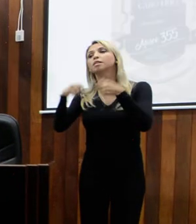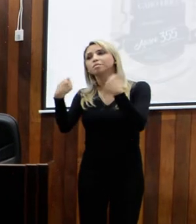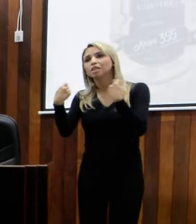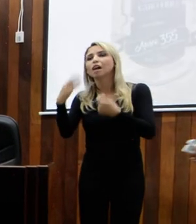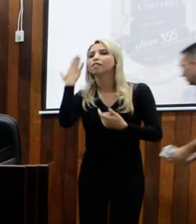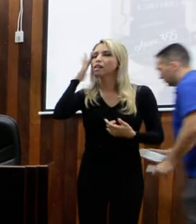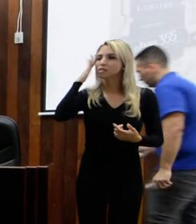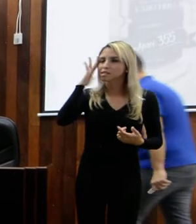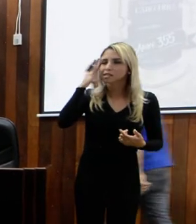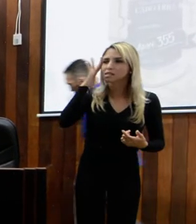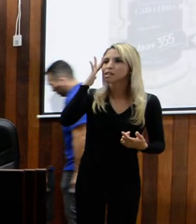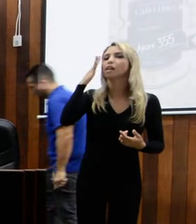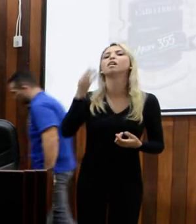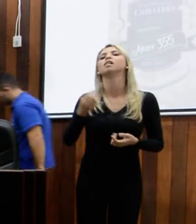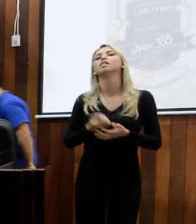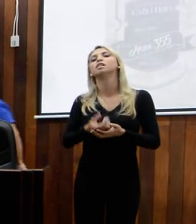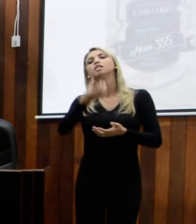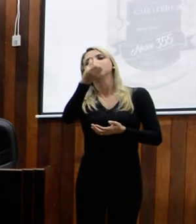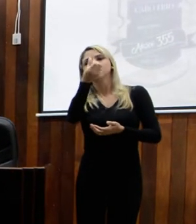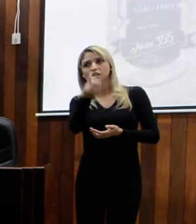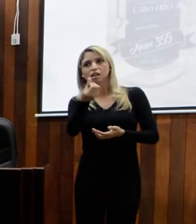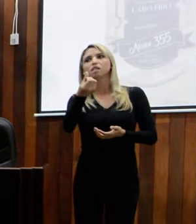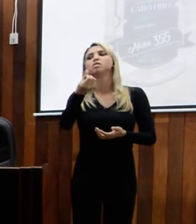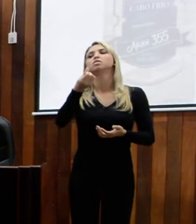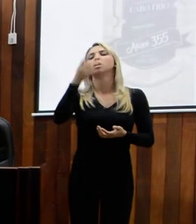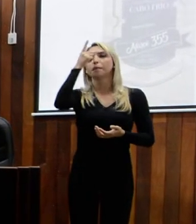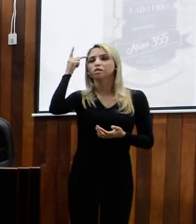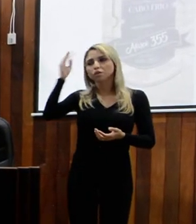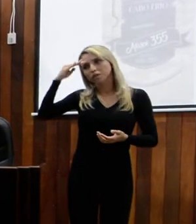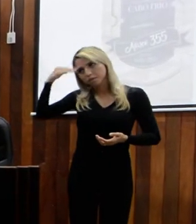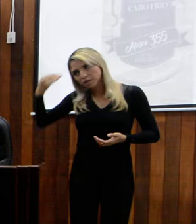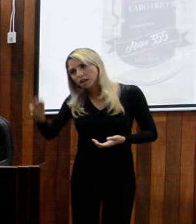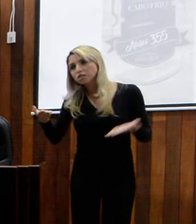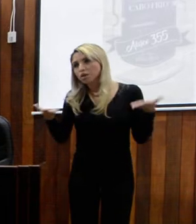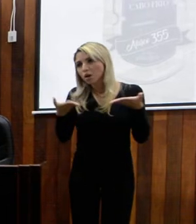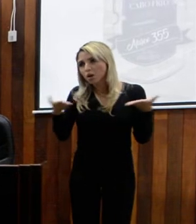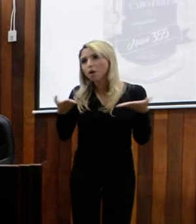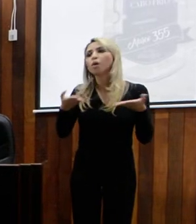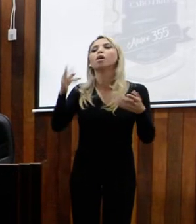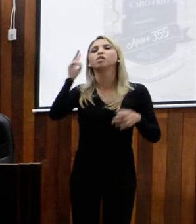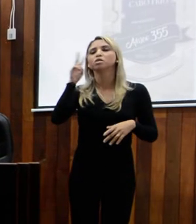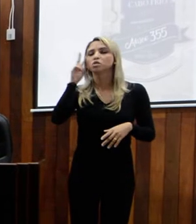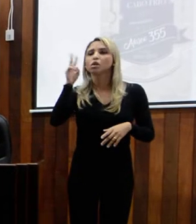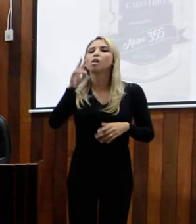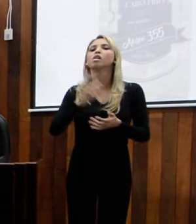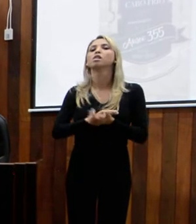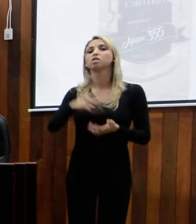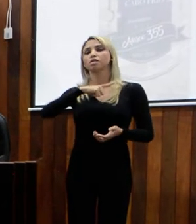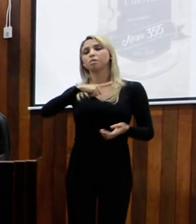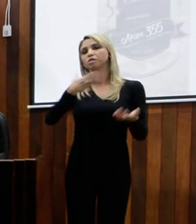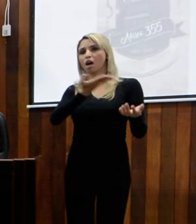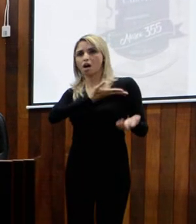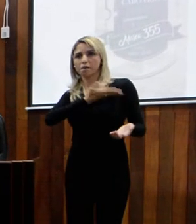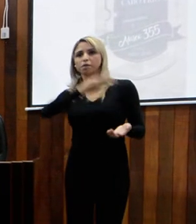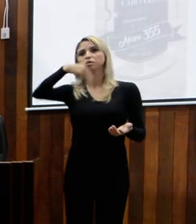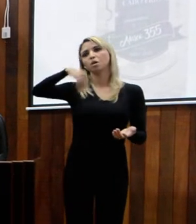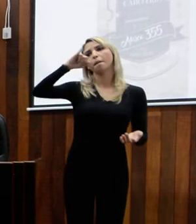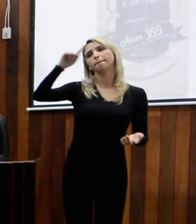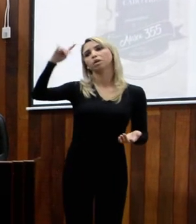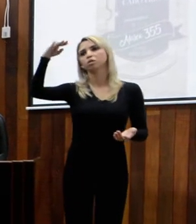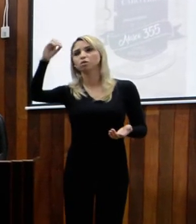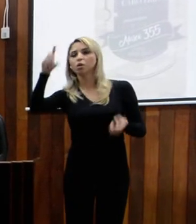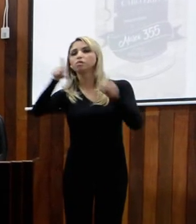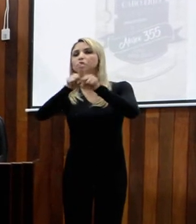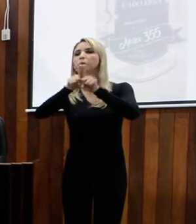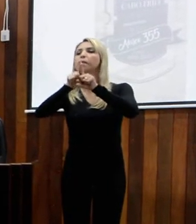de buscar um pouco a história dos seis agraciados de hoje. E aí, Milton Alecar, junto com a Bruna, fez um documentário, assim